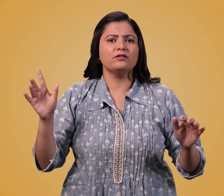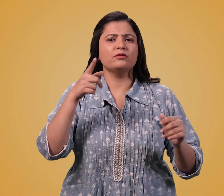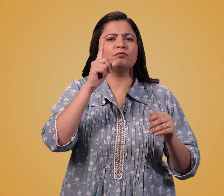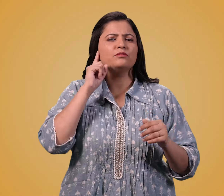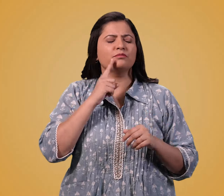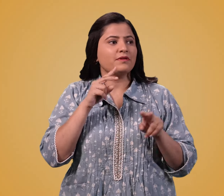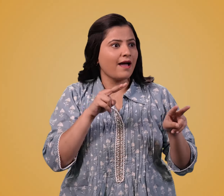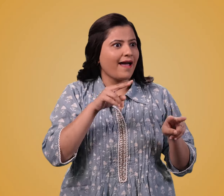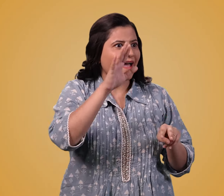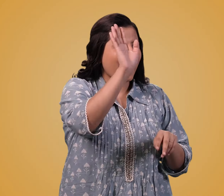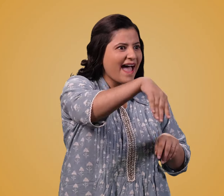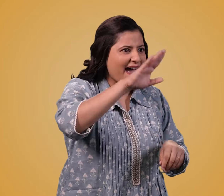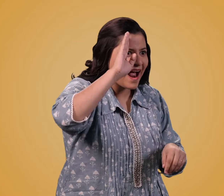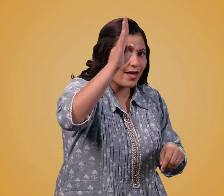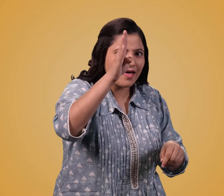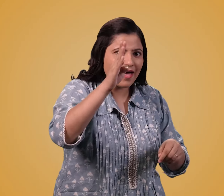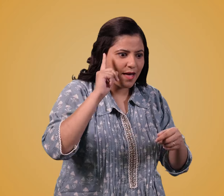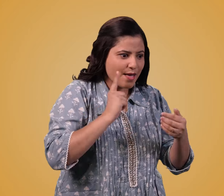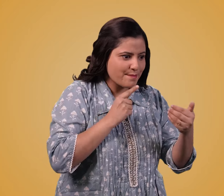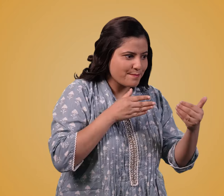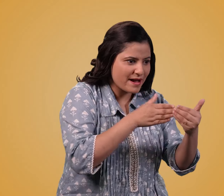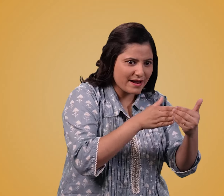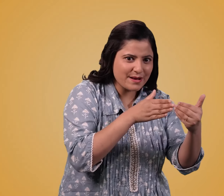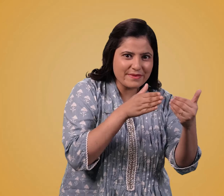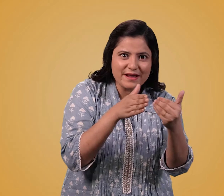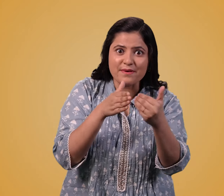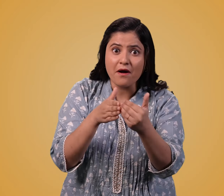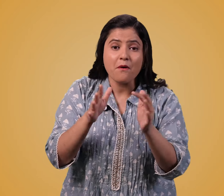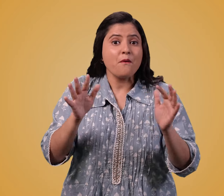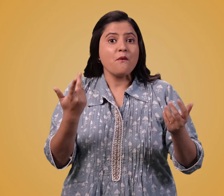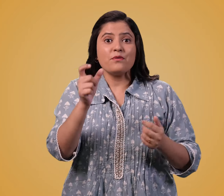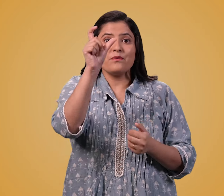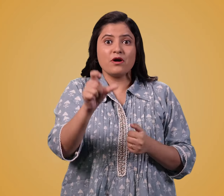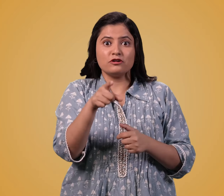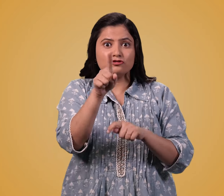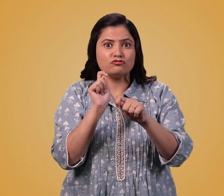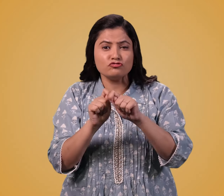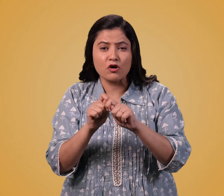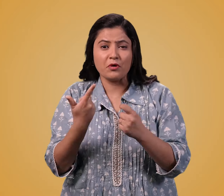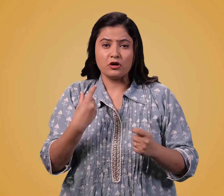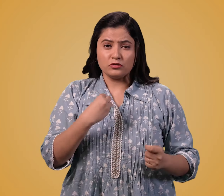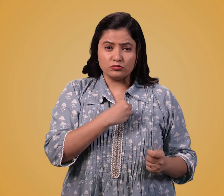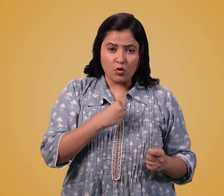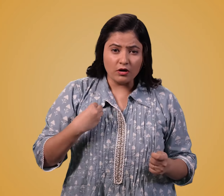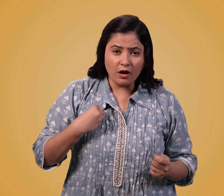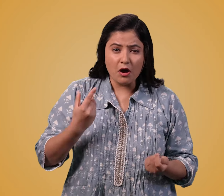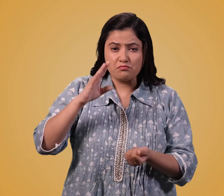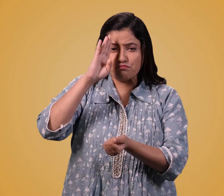आप किसी डेफ व्यक्ति से मिलते हैं तो आप उससे बात कर सकते हैं। या अगर आप डॉक्टर,